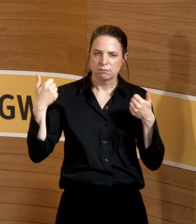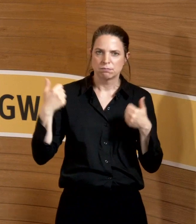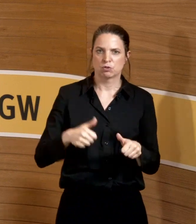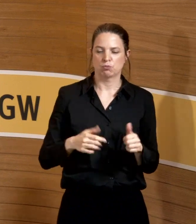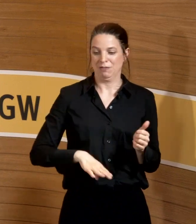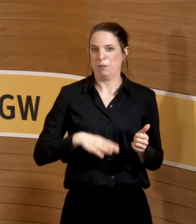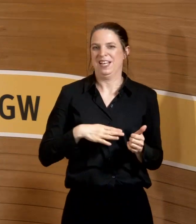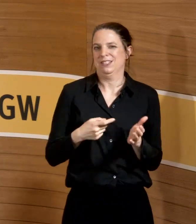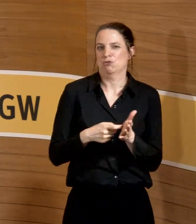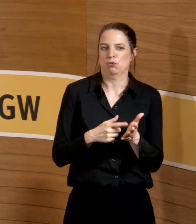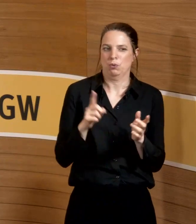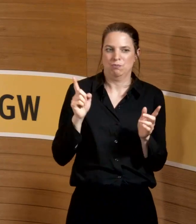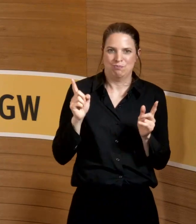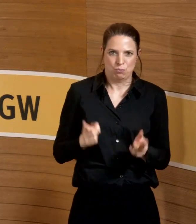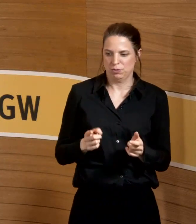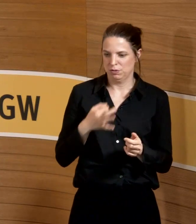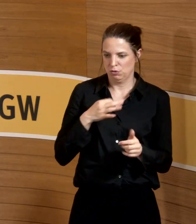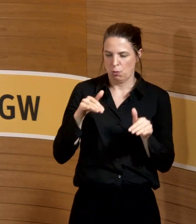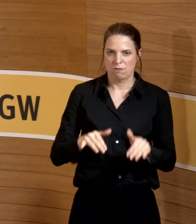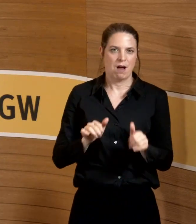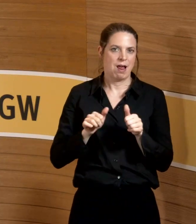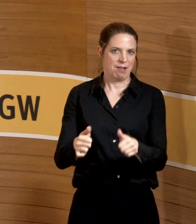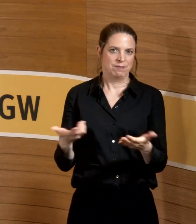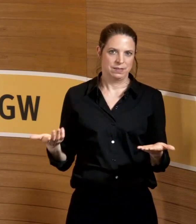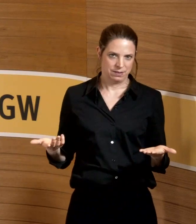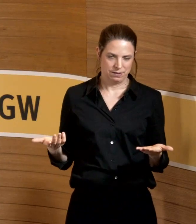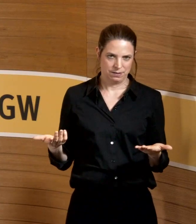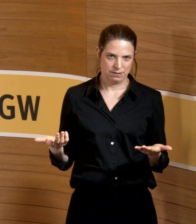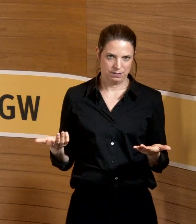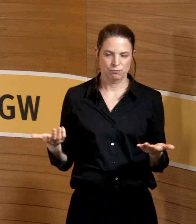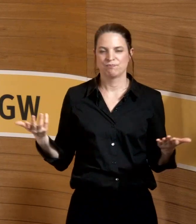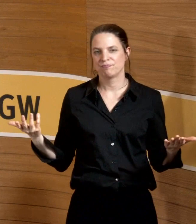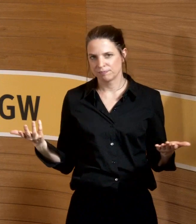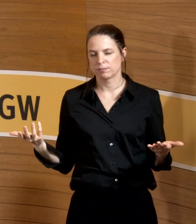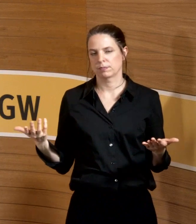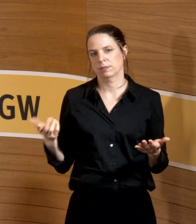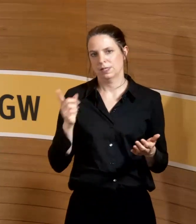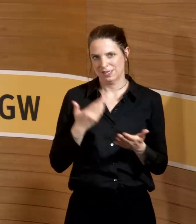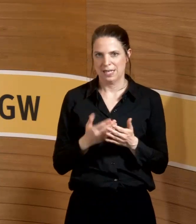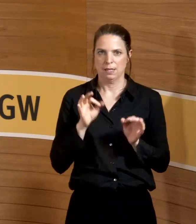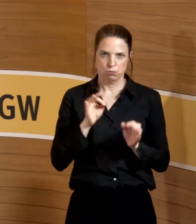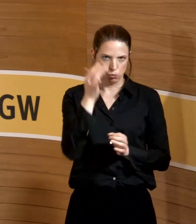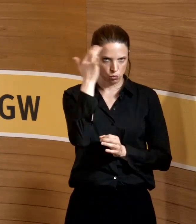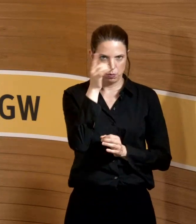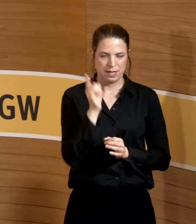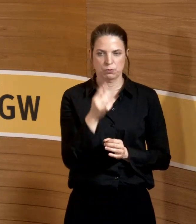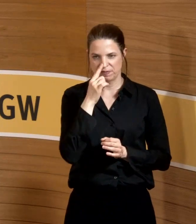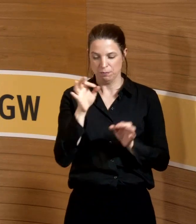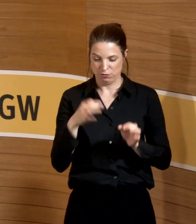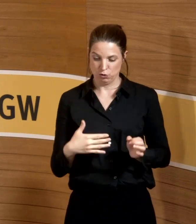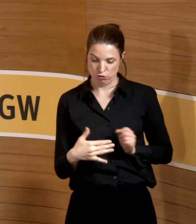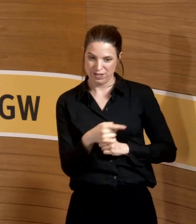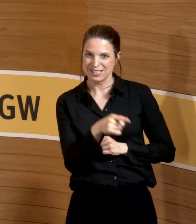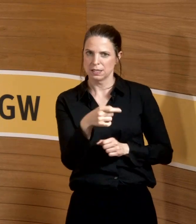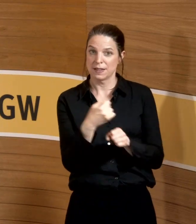ethisch gezwungen, möglicherweise in der Notfallsituation einzugreifen. Und deswegen muss man sich einfach überlegen, was ist, wenn diese Schwangere